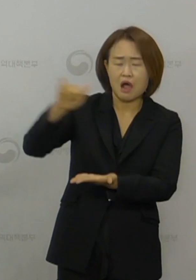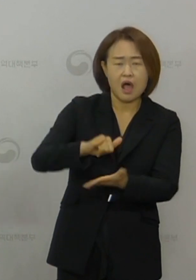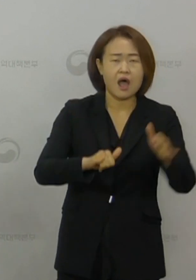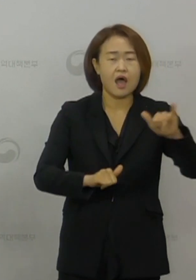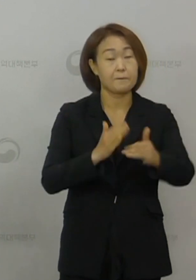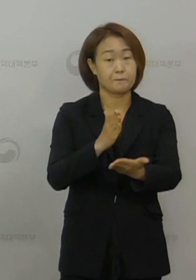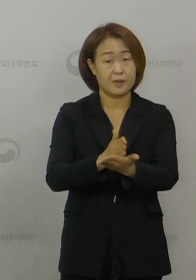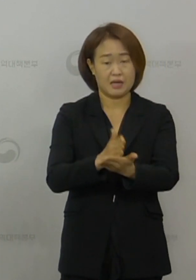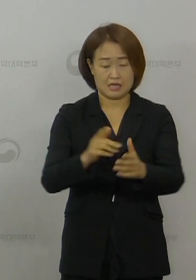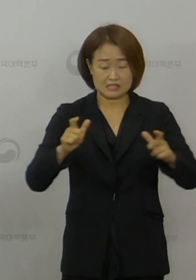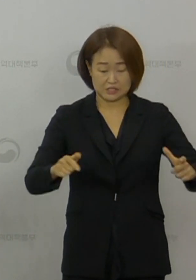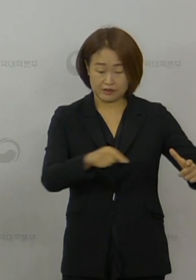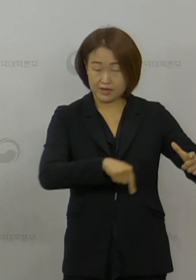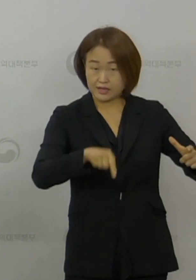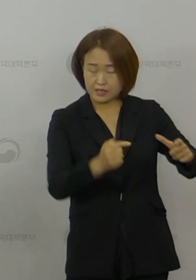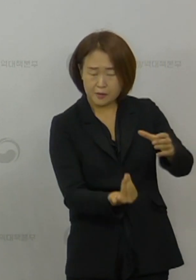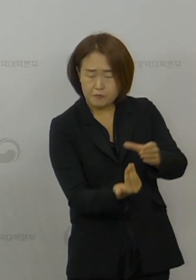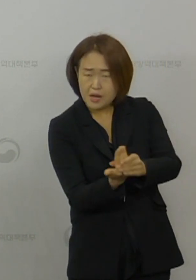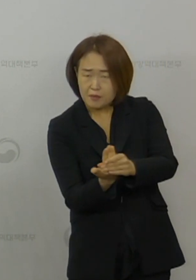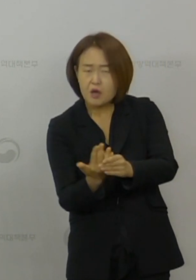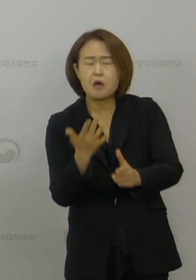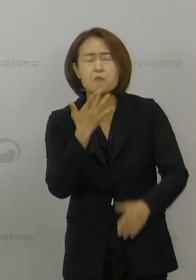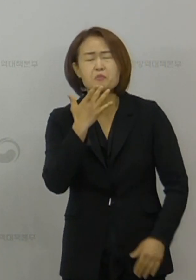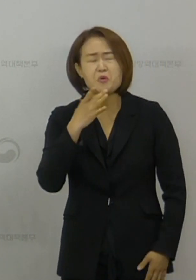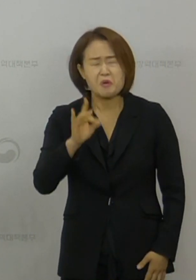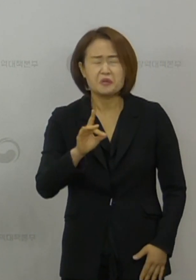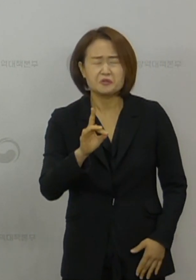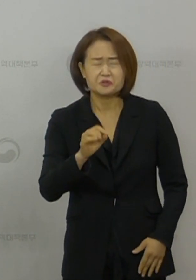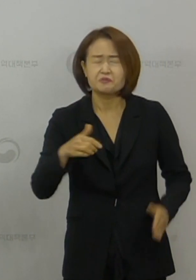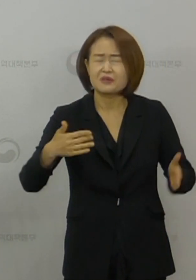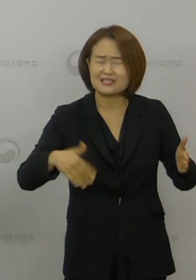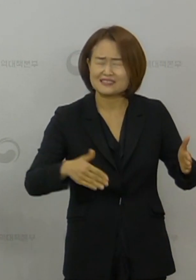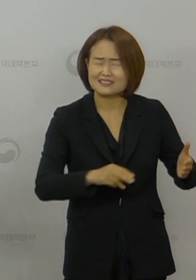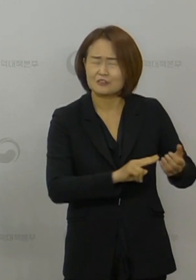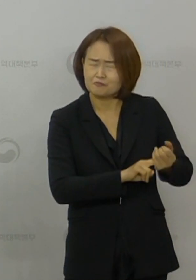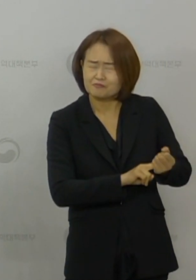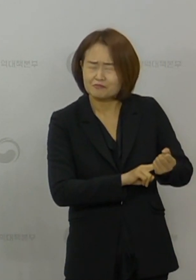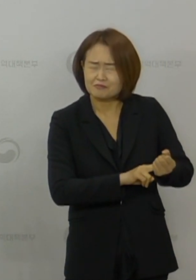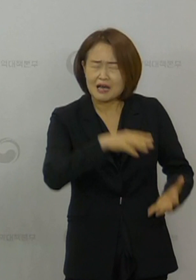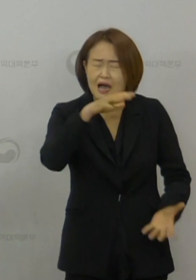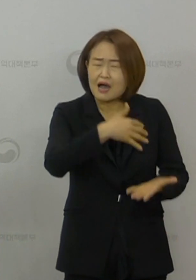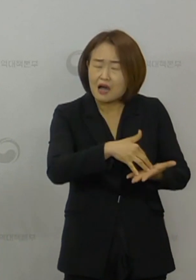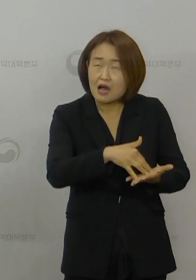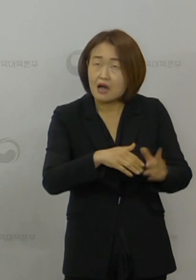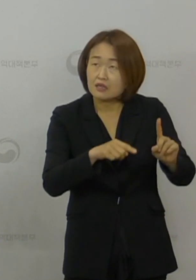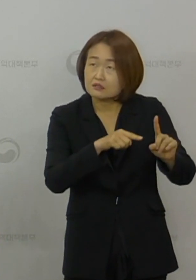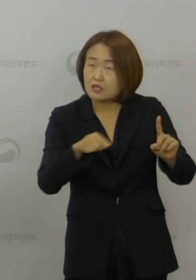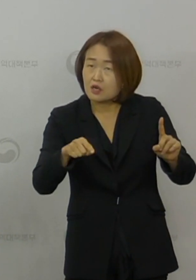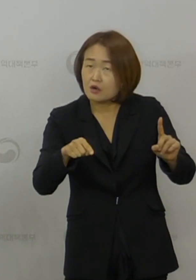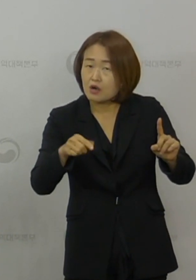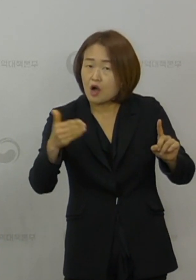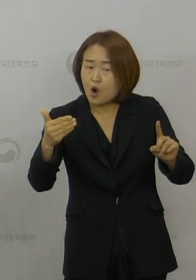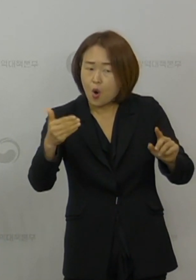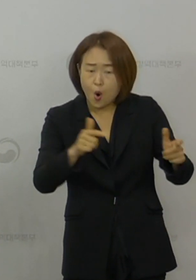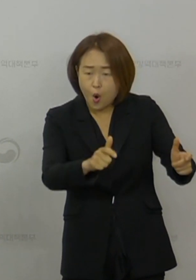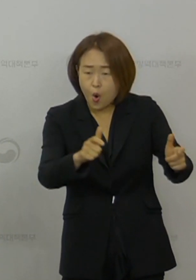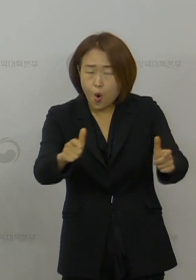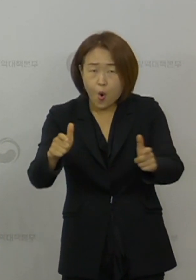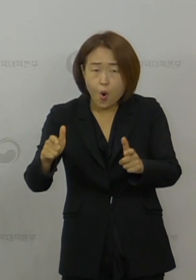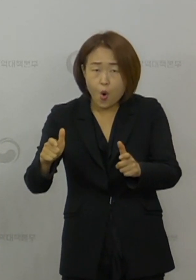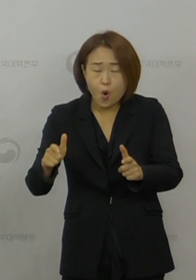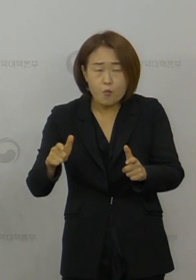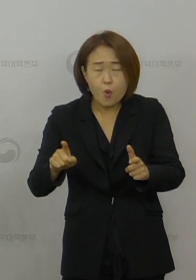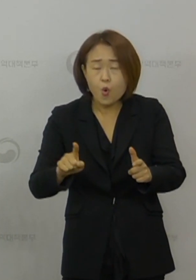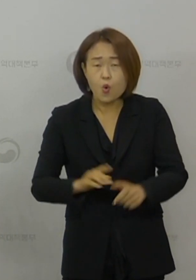지역에서의 발생, 물론 잠정 통계이긴 합니다만, 1명 또는 9개의 시도의 경우에는